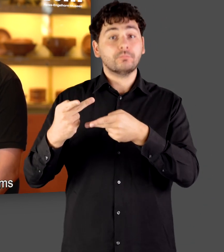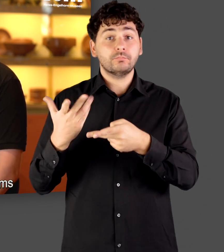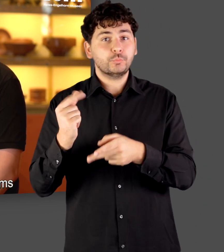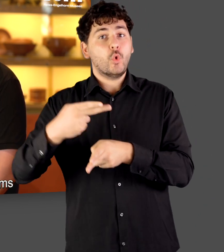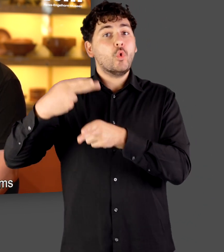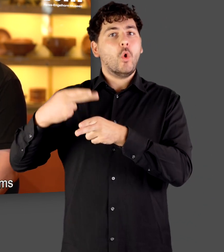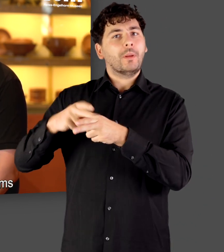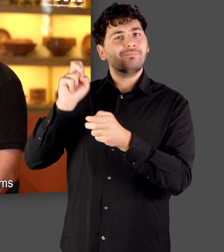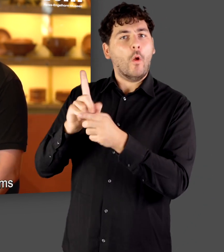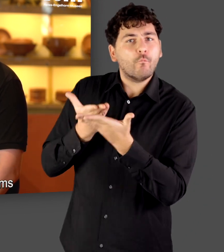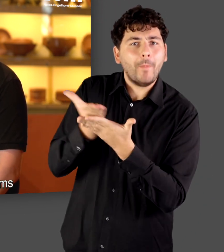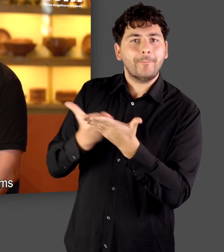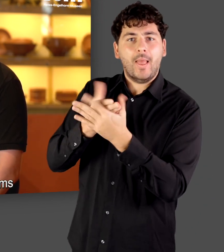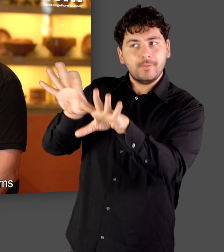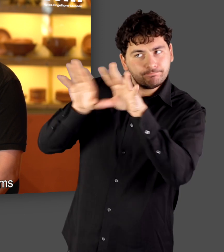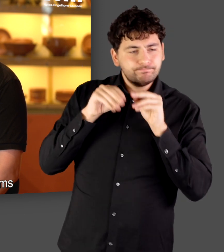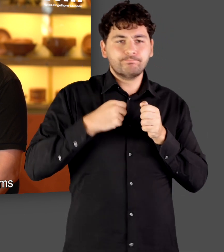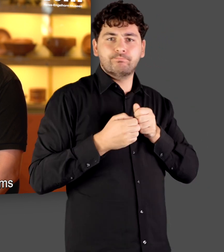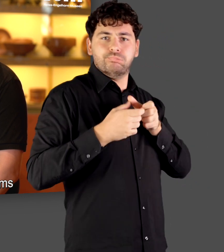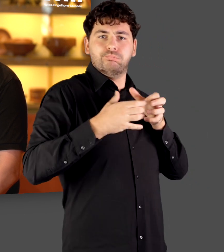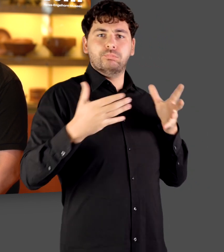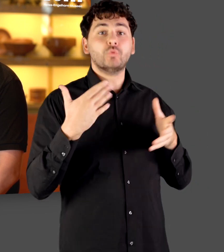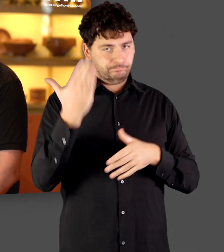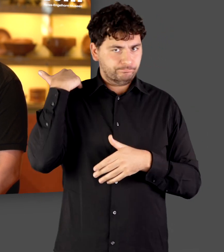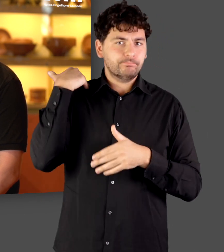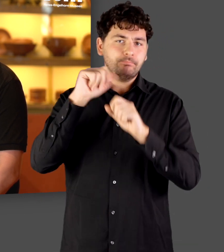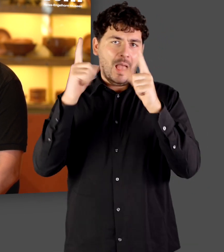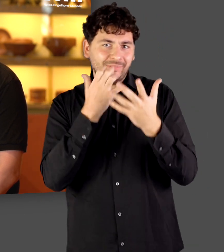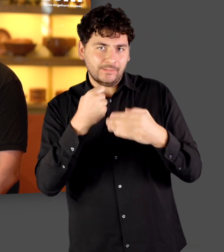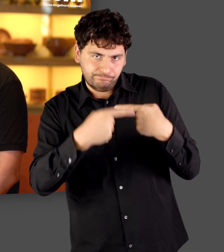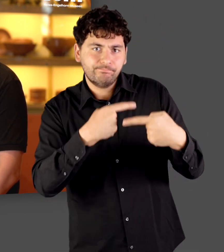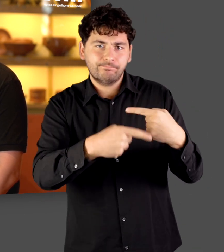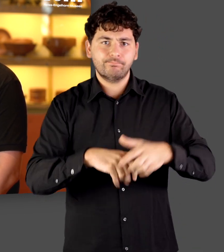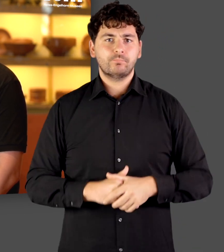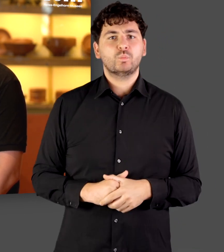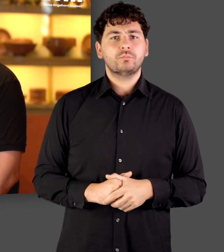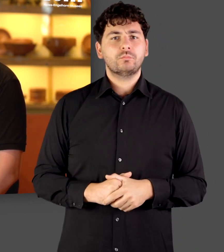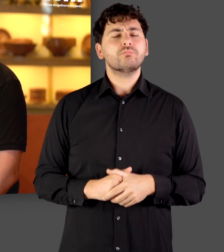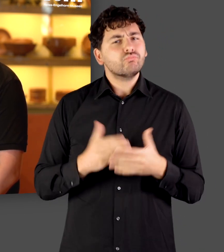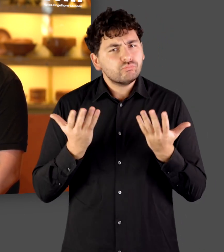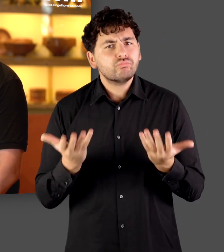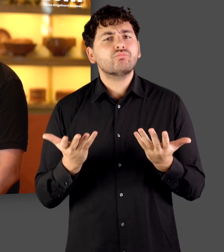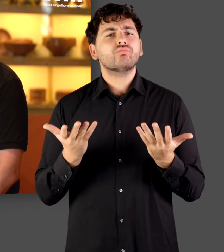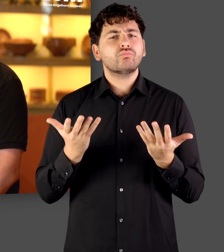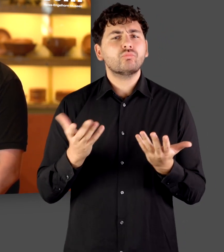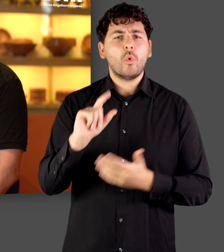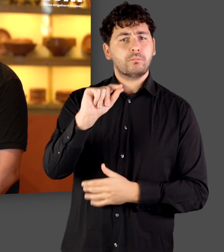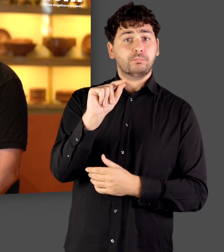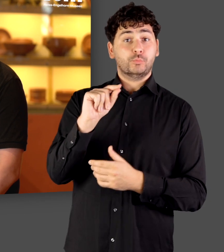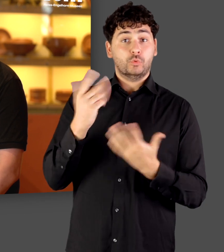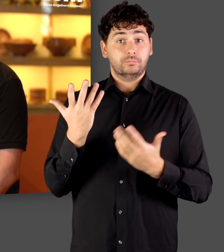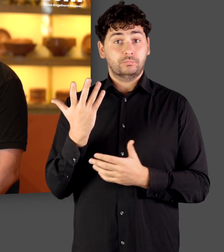beabsichtigt, sozusagen nach dem Vorbilde Roms, dann Städte zu formen. Und insofern kann man sagen,